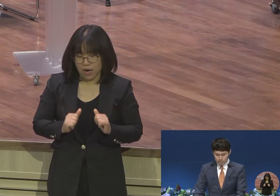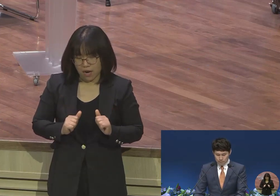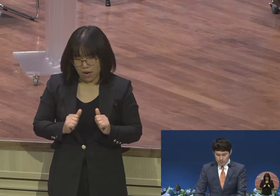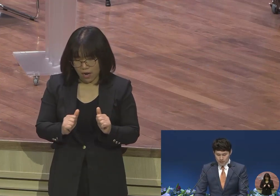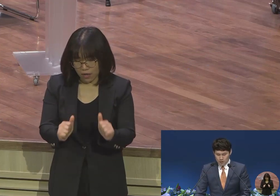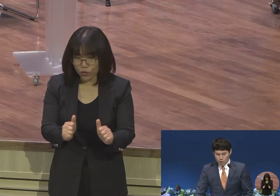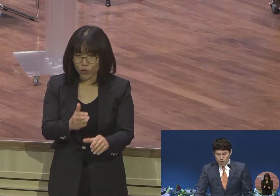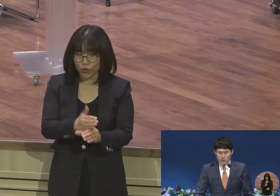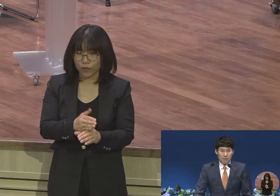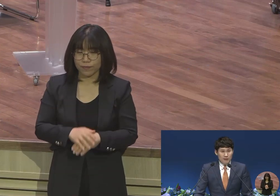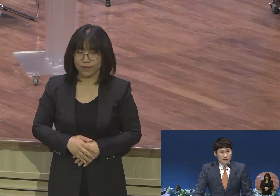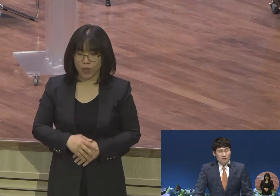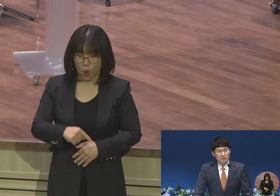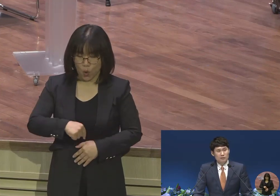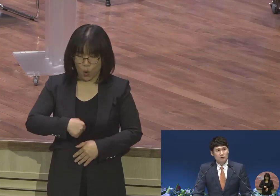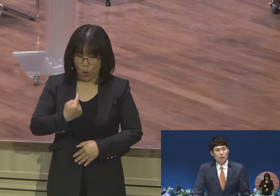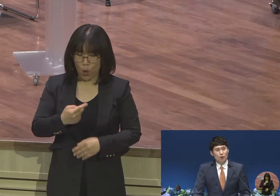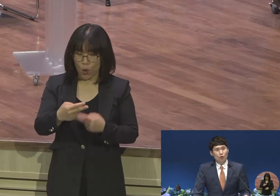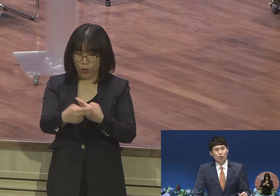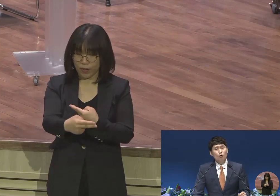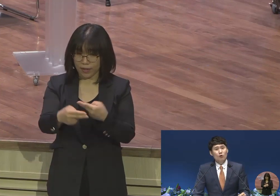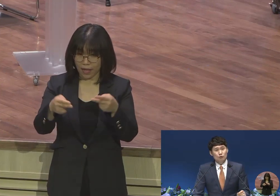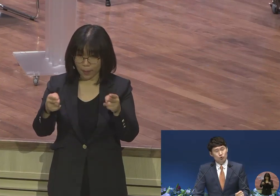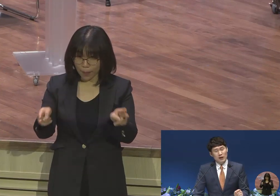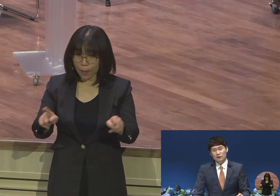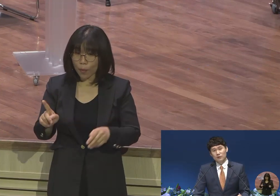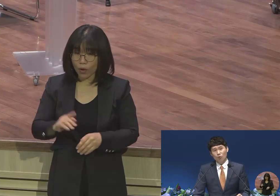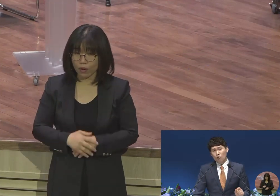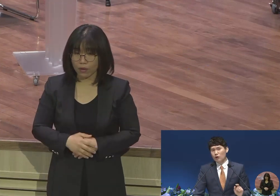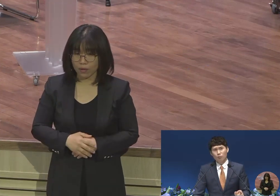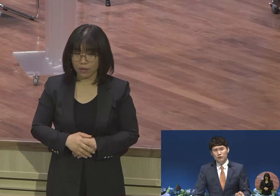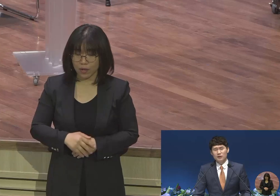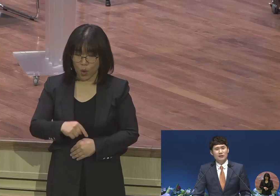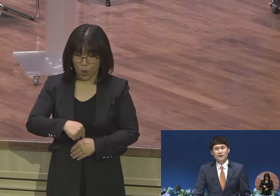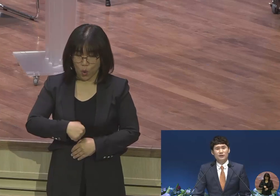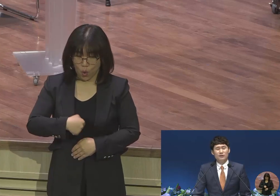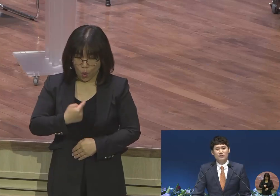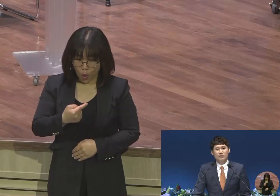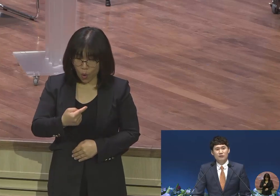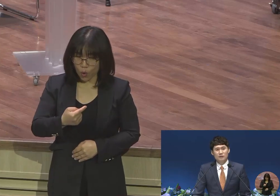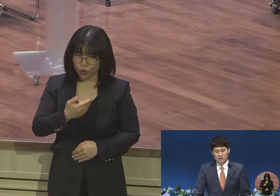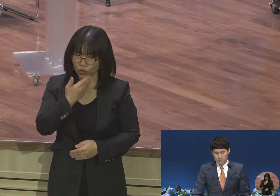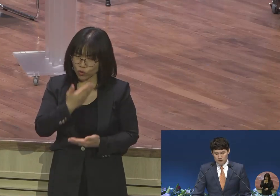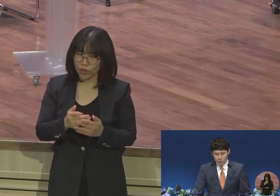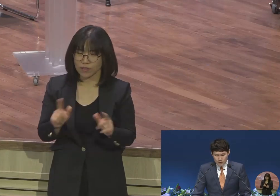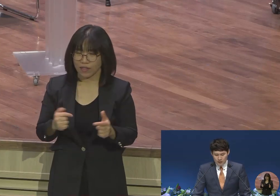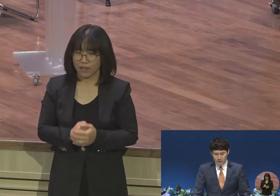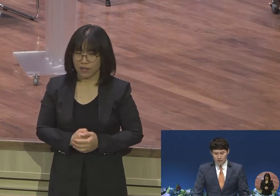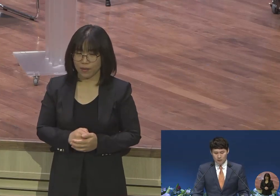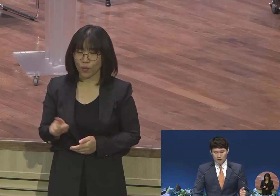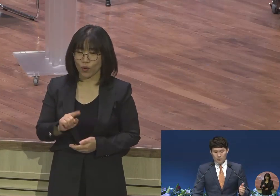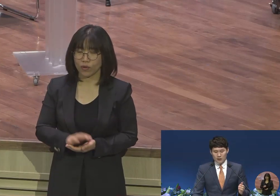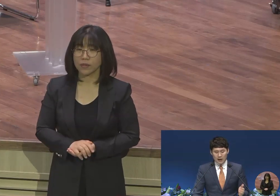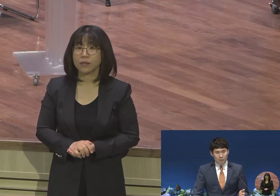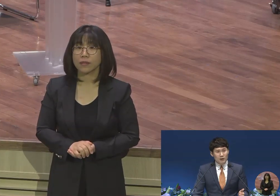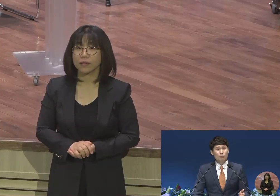홀로 다락방은 홀로가 주가 아닙니다 홀로가 포인트가 아니에요 뭡니까? 다락방이